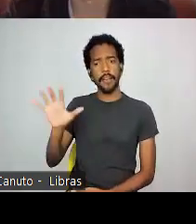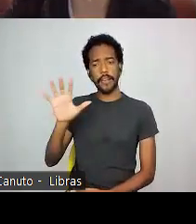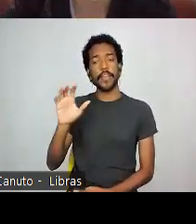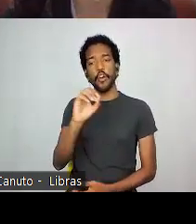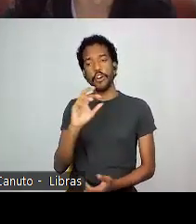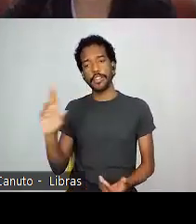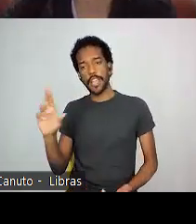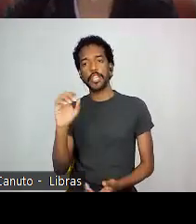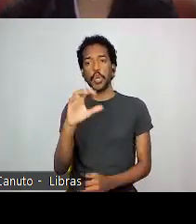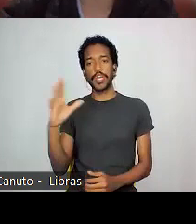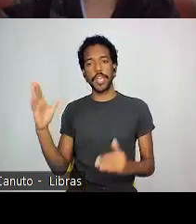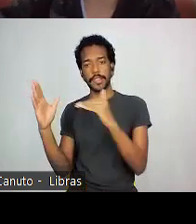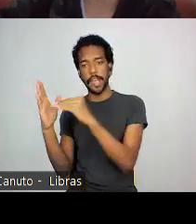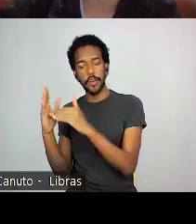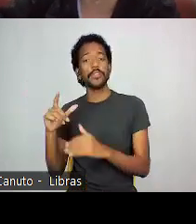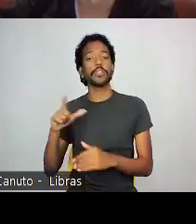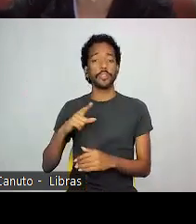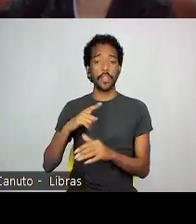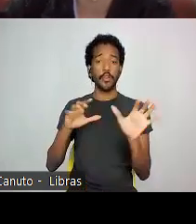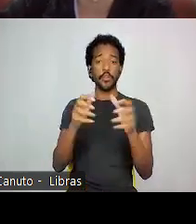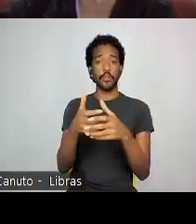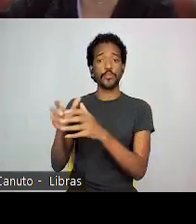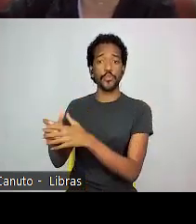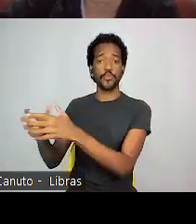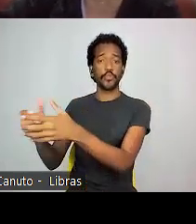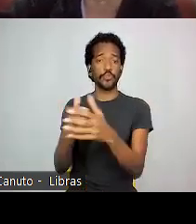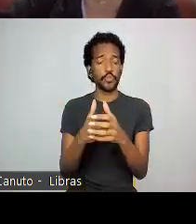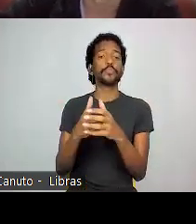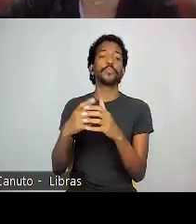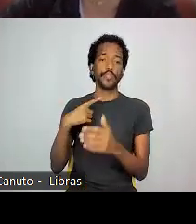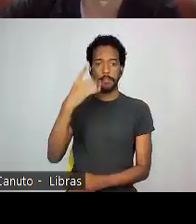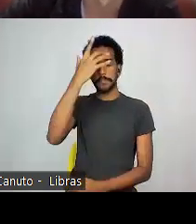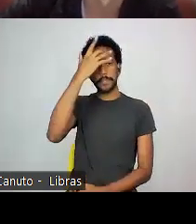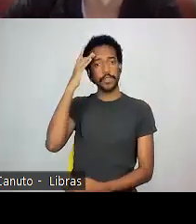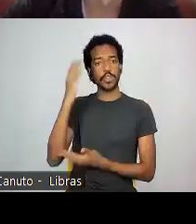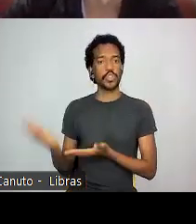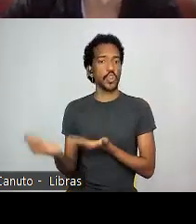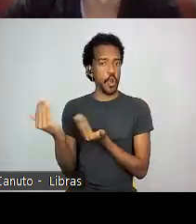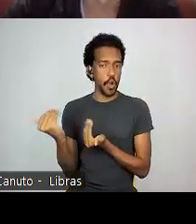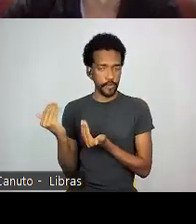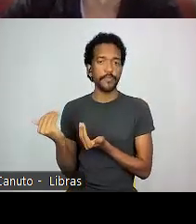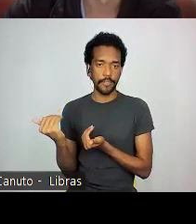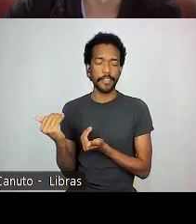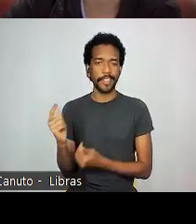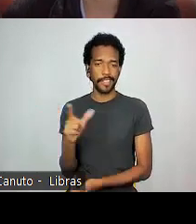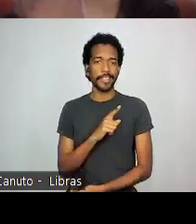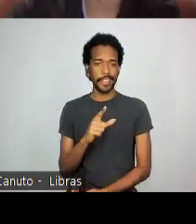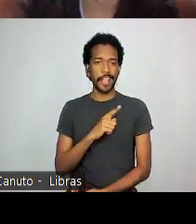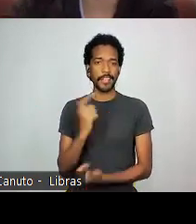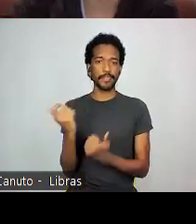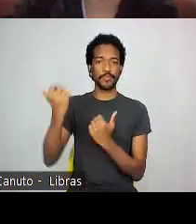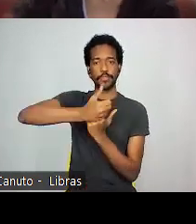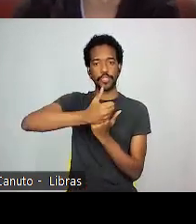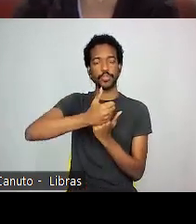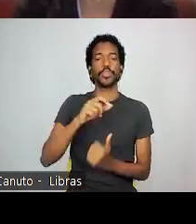contextualizar que existem grupos, sobretudo de jovens, que têm substituído